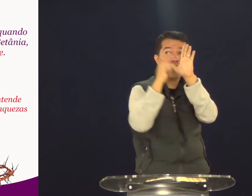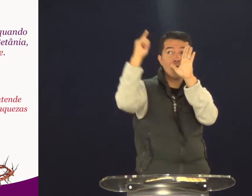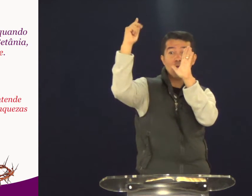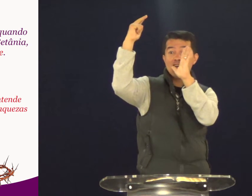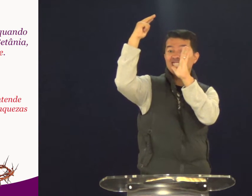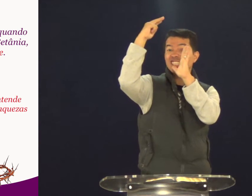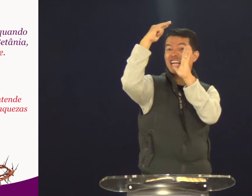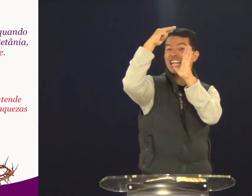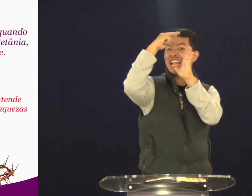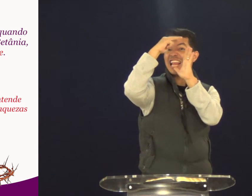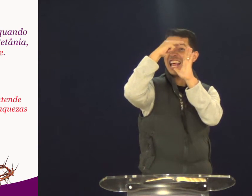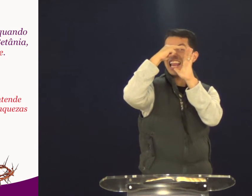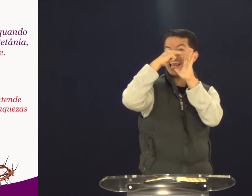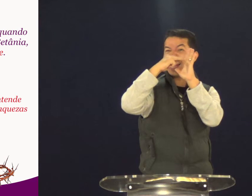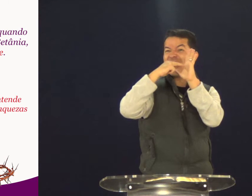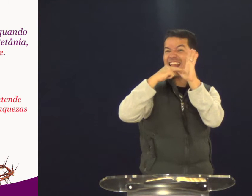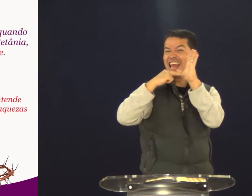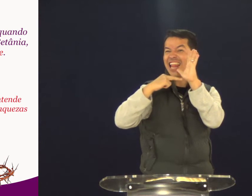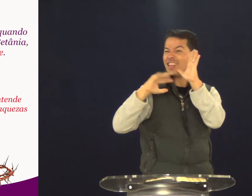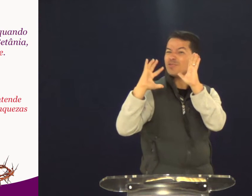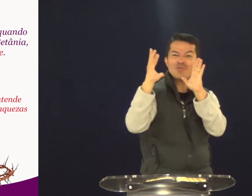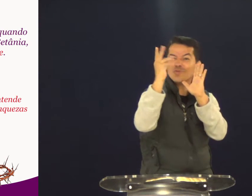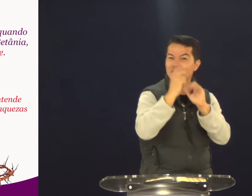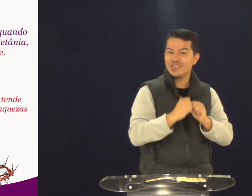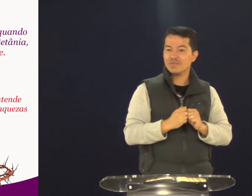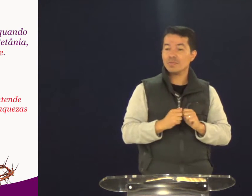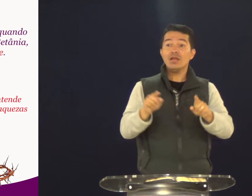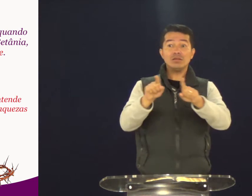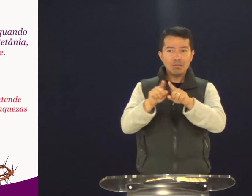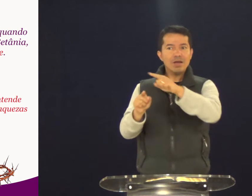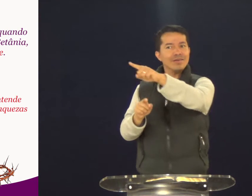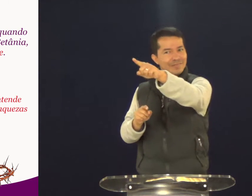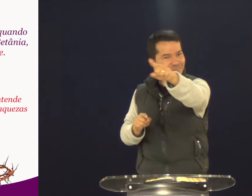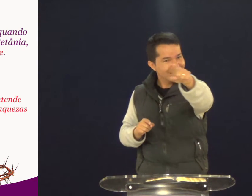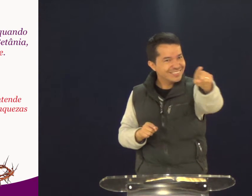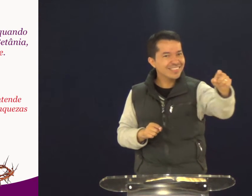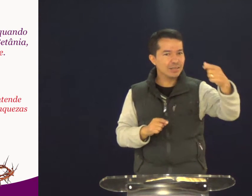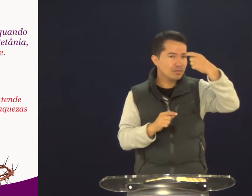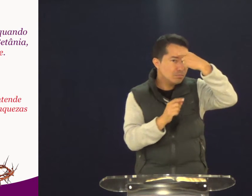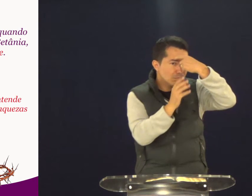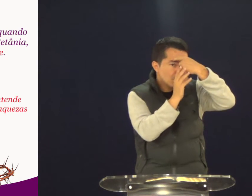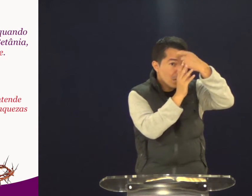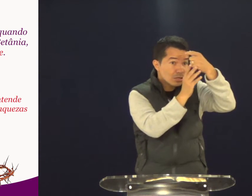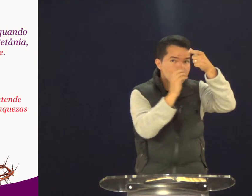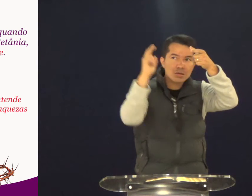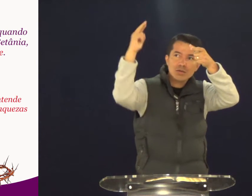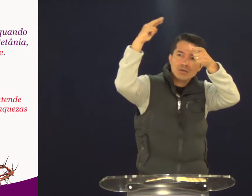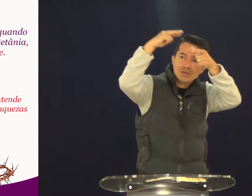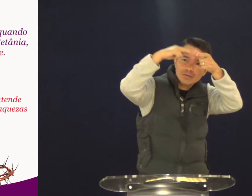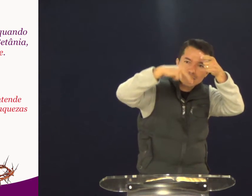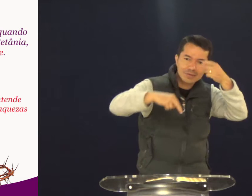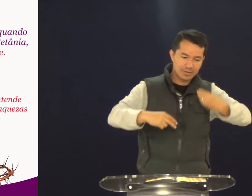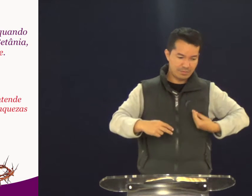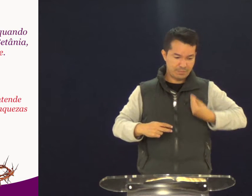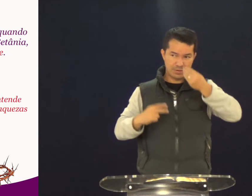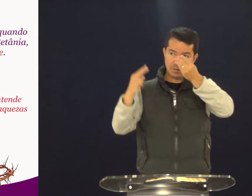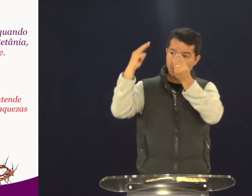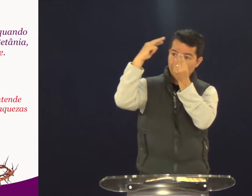Não dá. É impossível. Ele conhece todas as coisas. E, da mesma forma, é contigo. A mente,